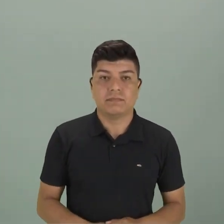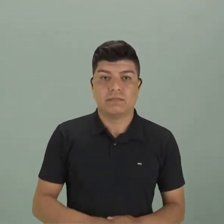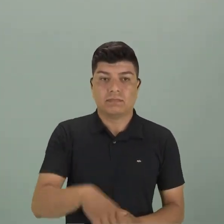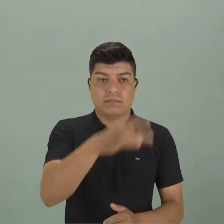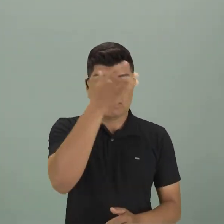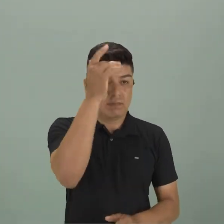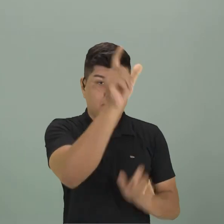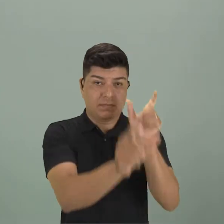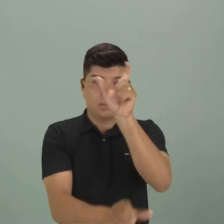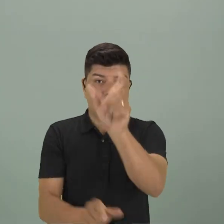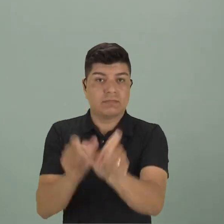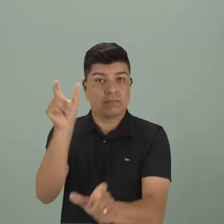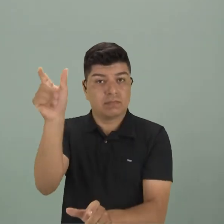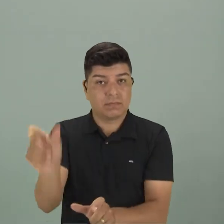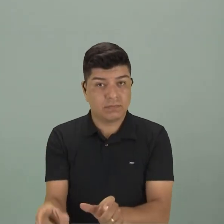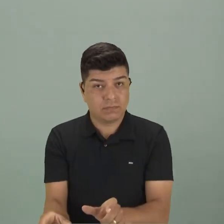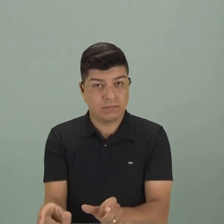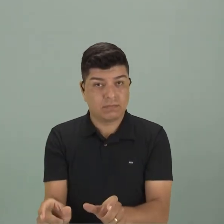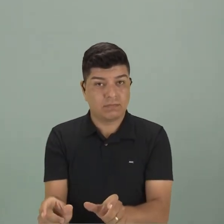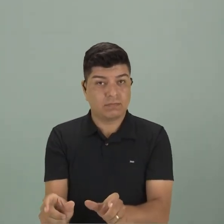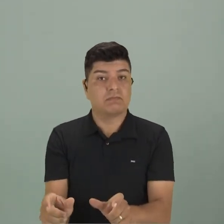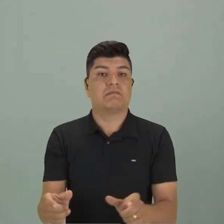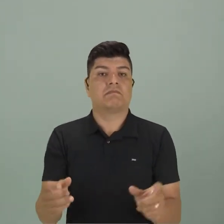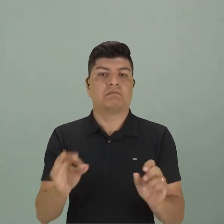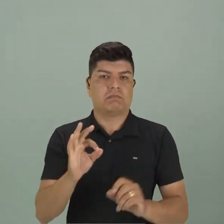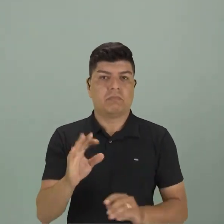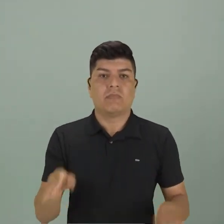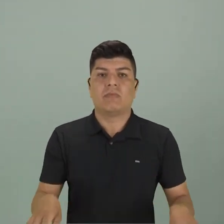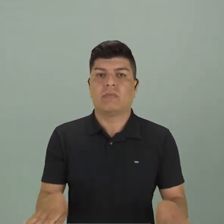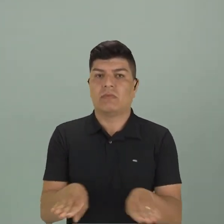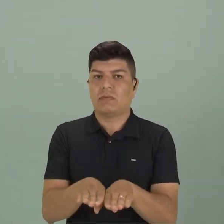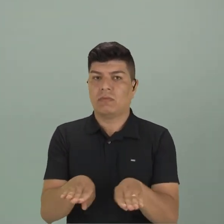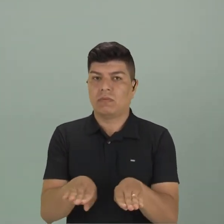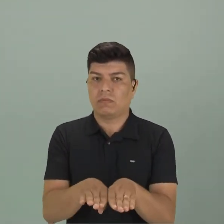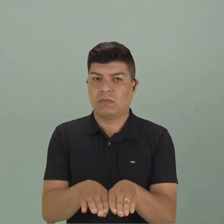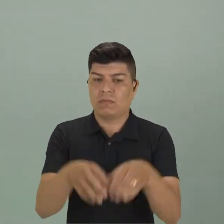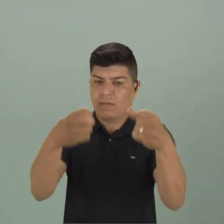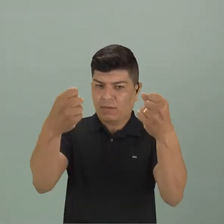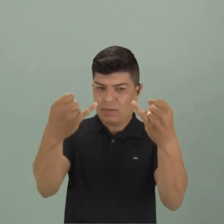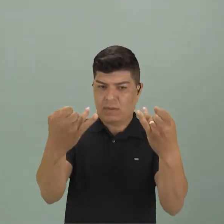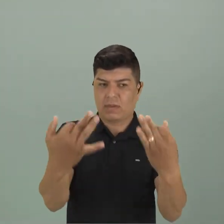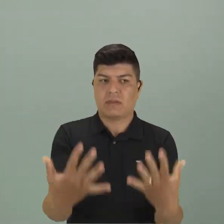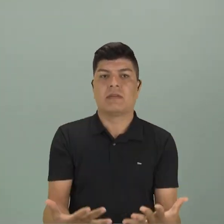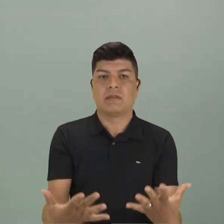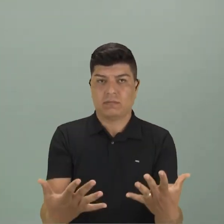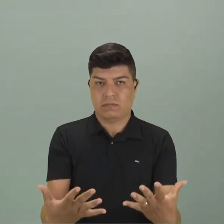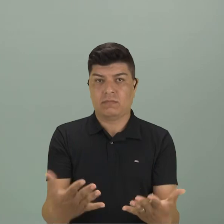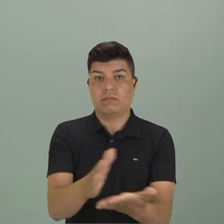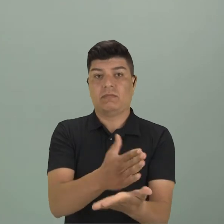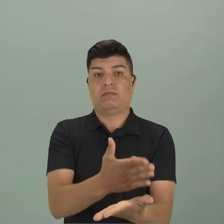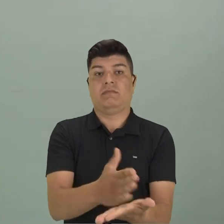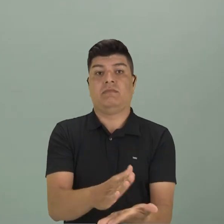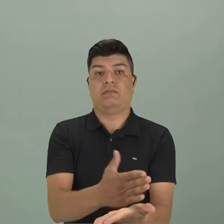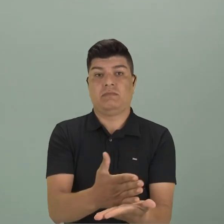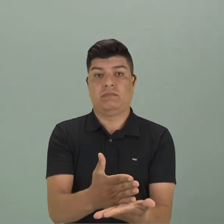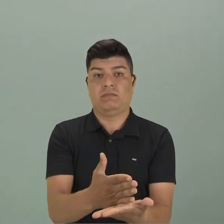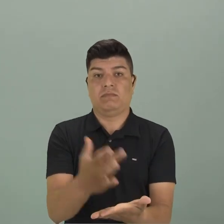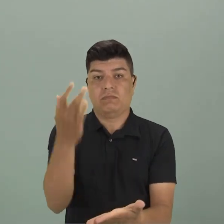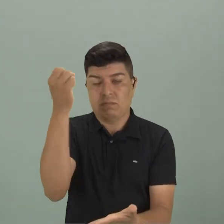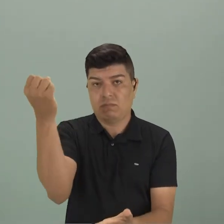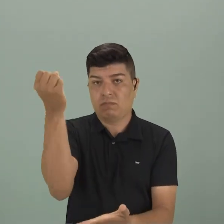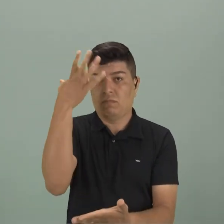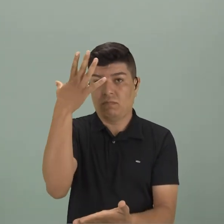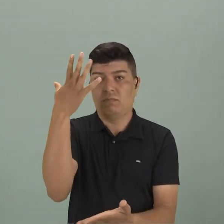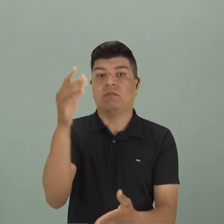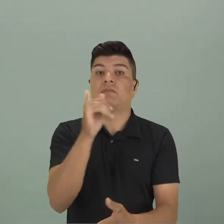personajes tan fantásticos, ¿no? Buscan dar una explicación para algún fenómeno,